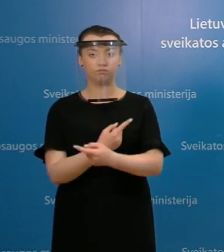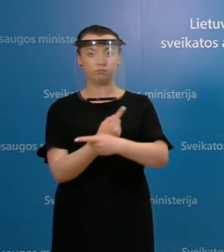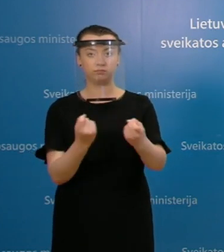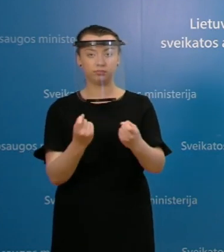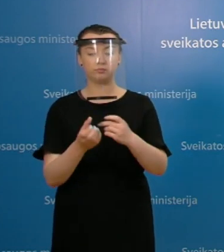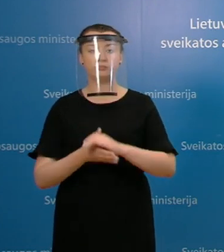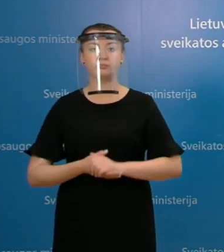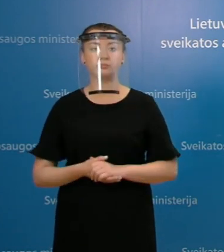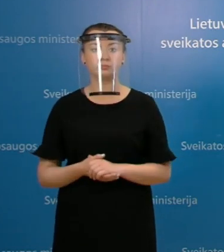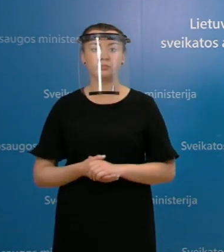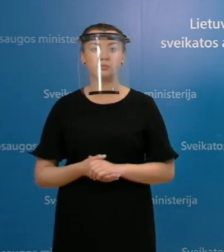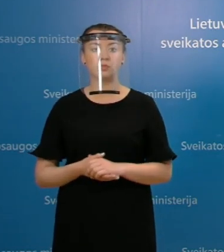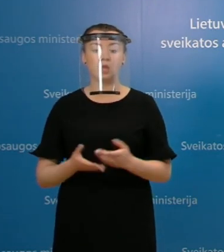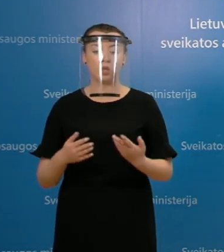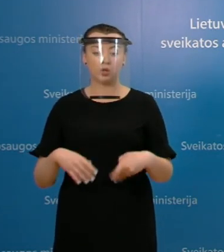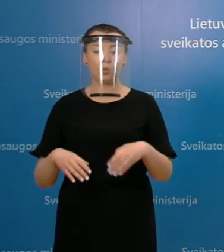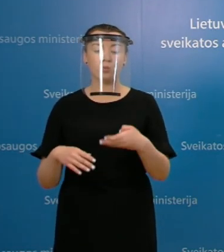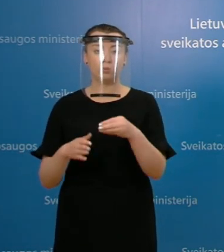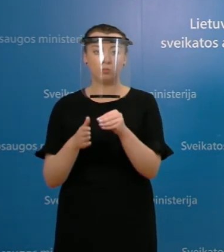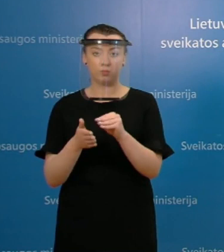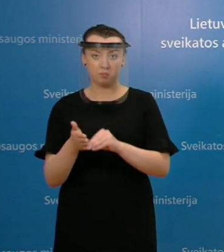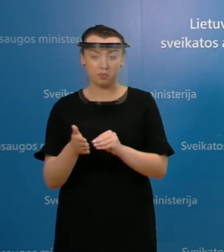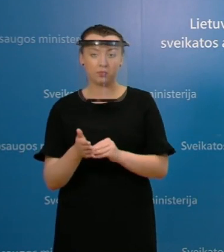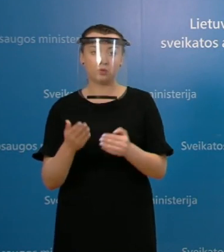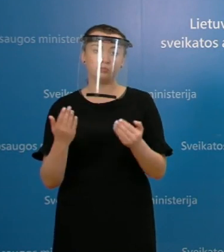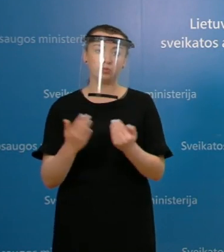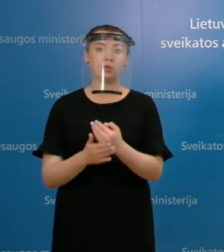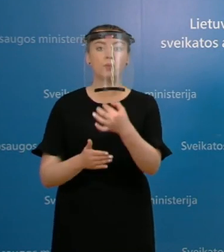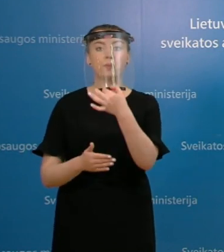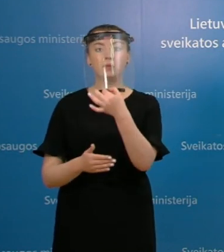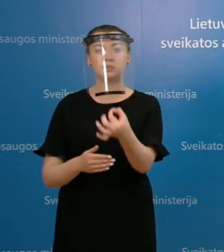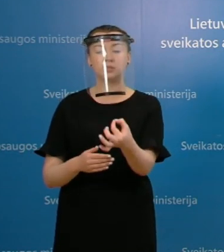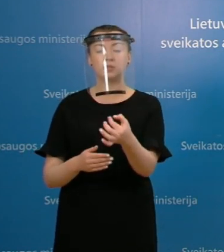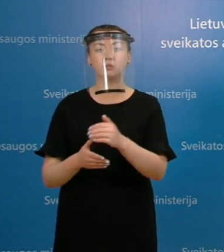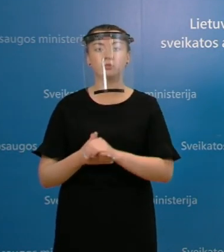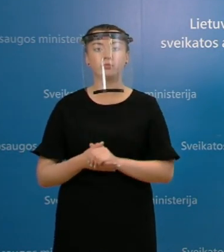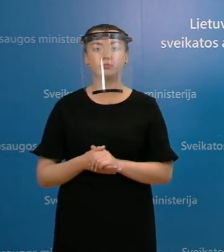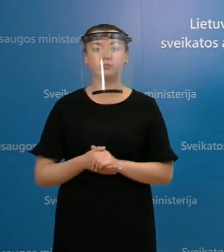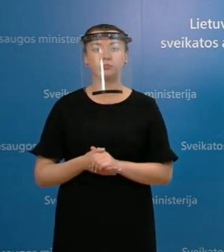grupėje priklausė, tai kaip aš esu ir minėjęs, didesnė